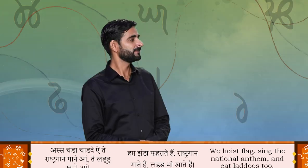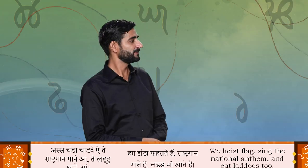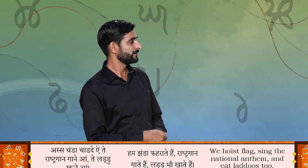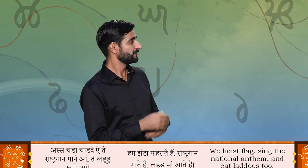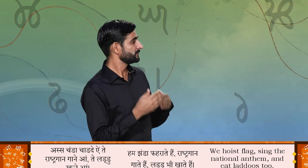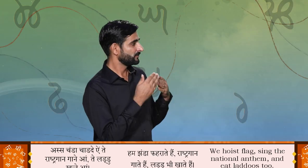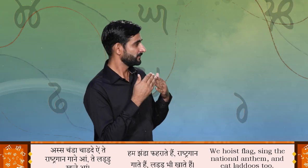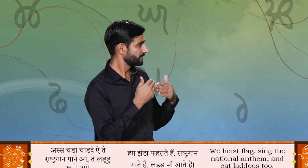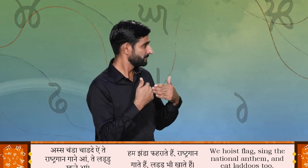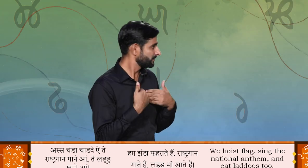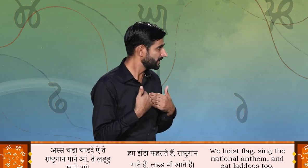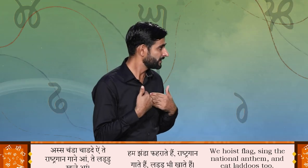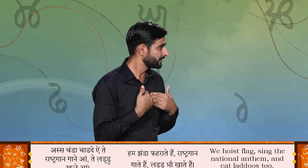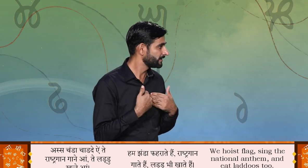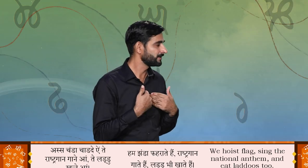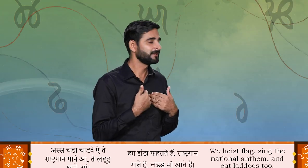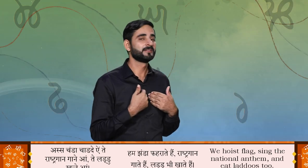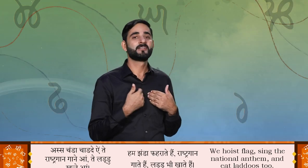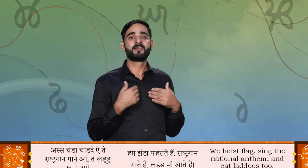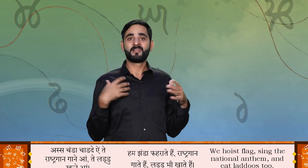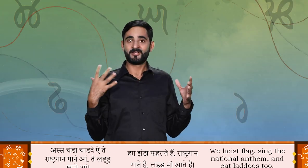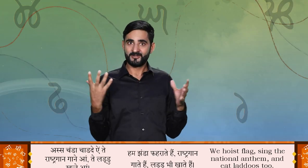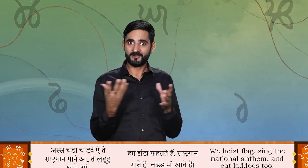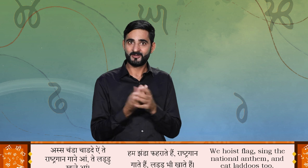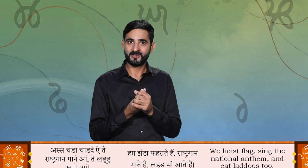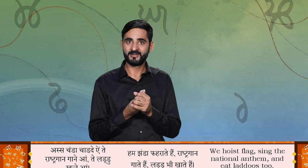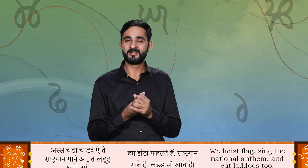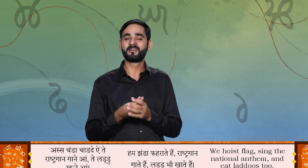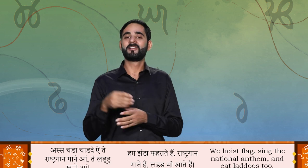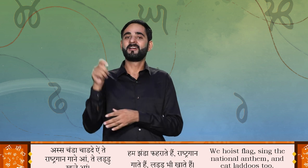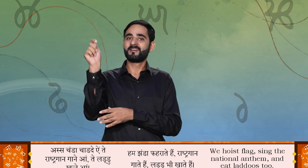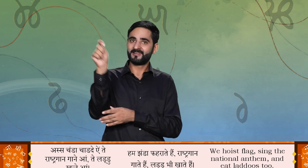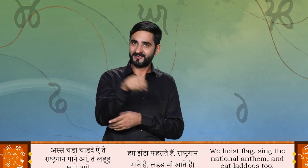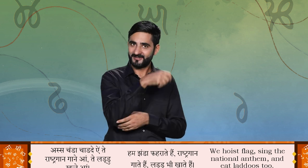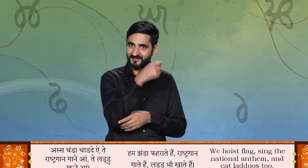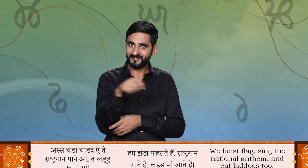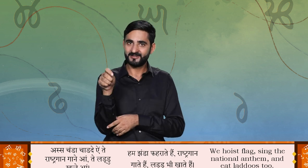अस चंडा चार देन ते राष्टगान गानेया ते लड़ू खनेया